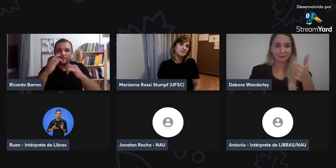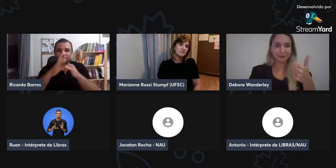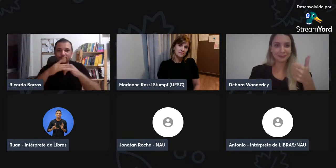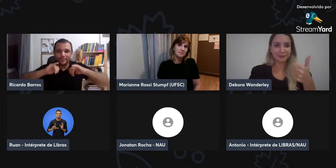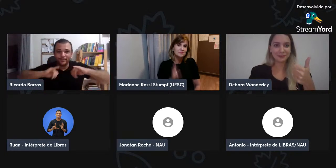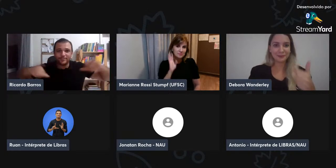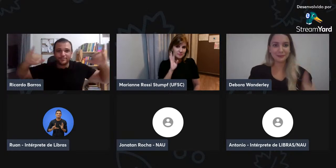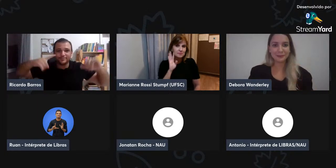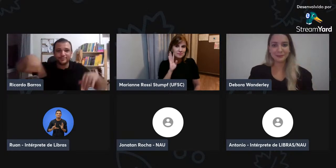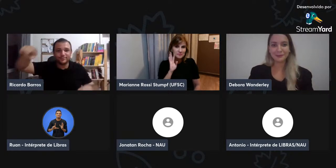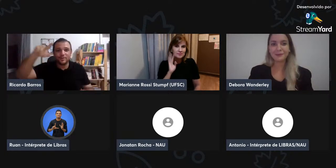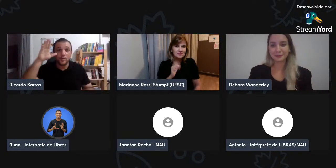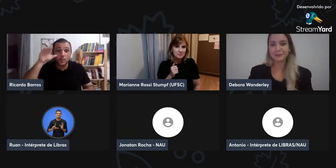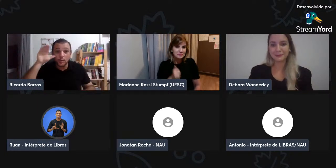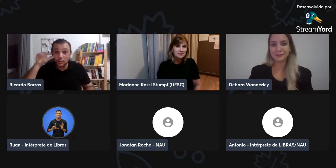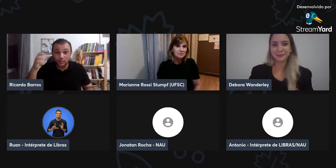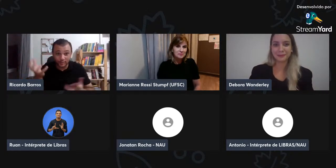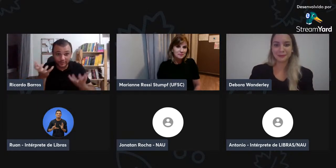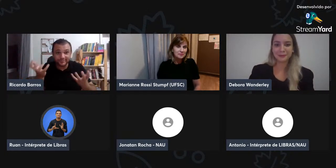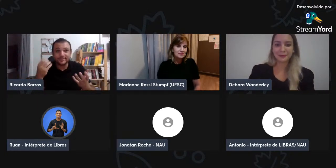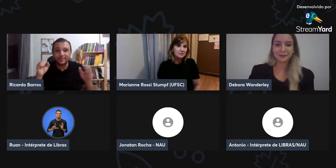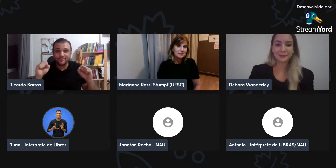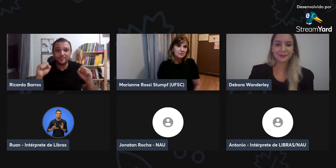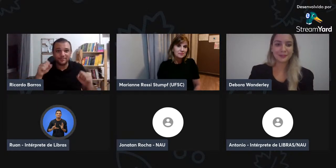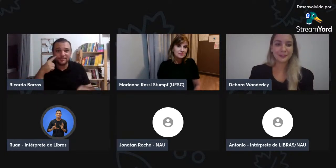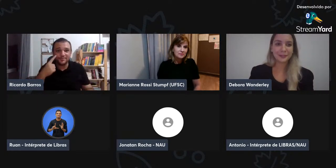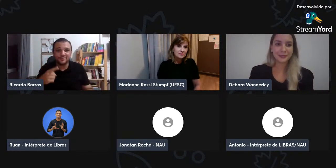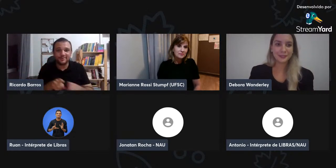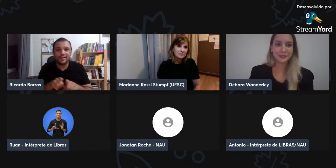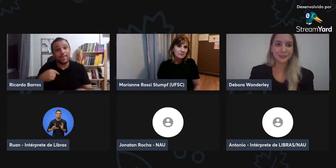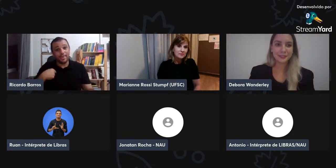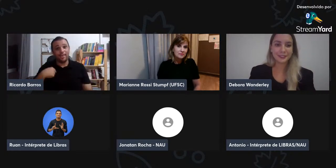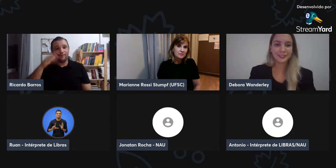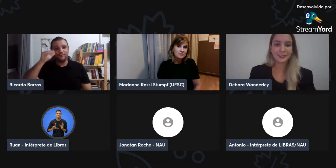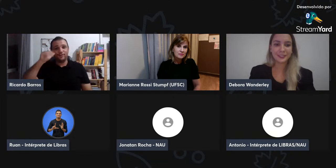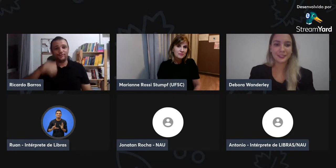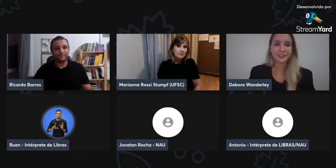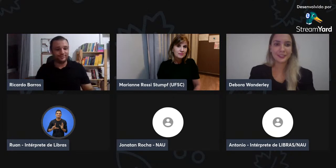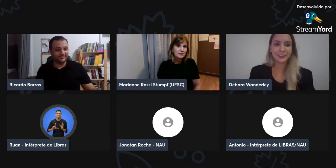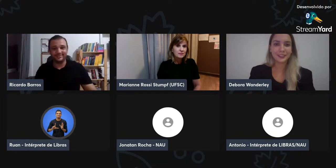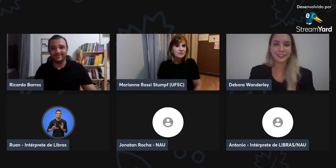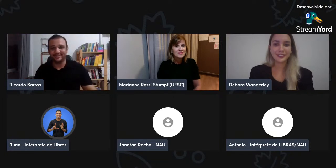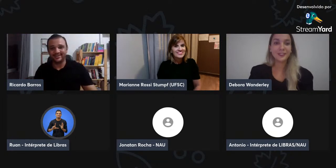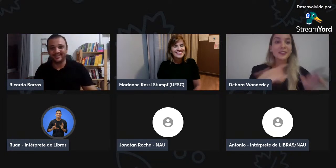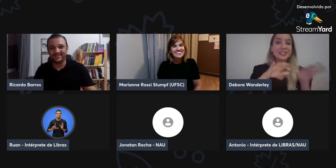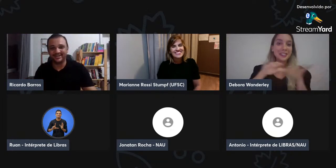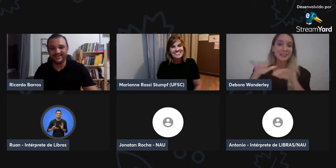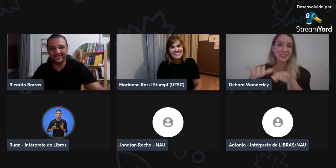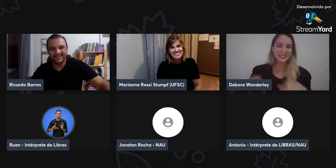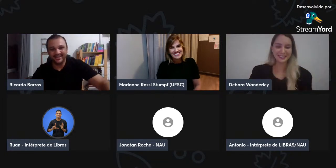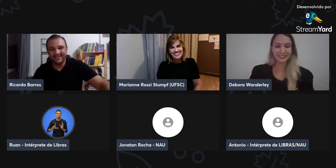Então, depois coloque o arroba, para que a gente possa divulgar, e conhecer mais sobre. Eu também estou muito